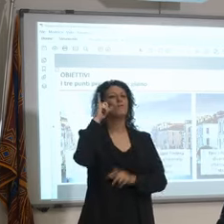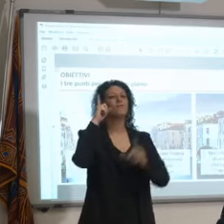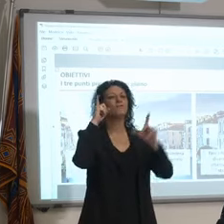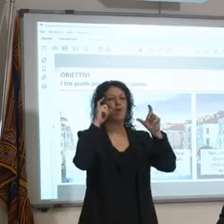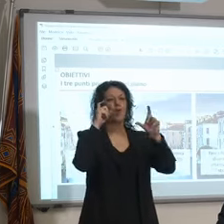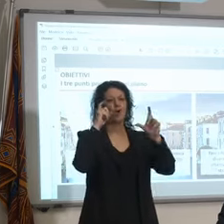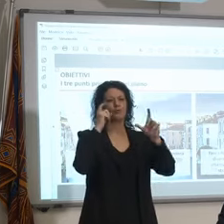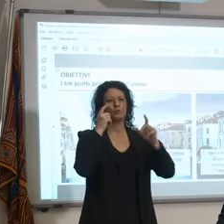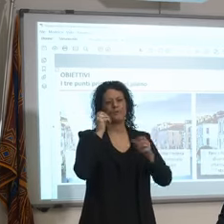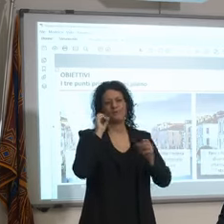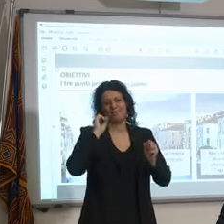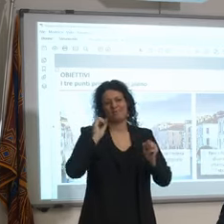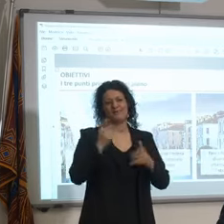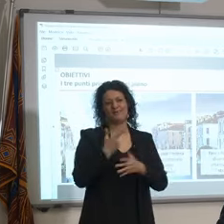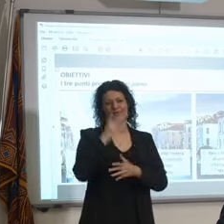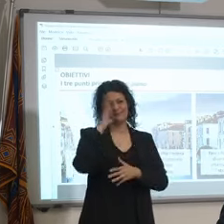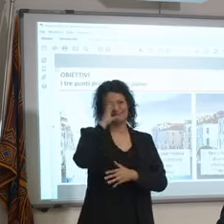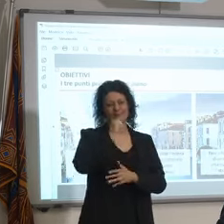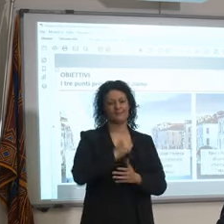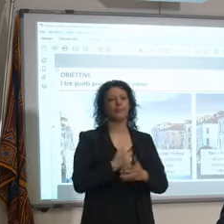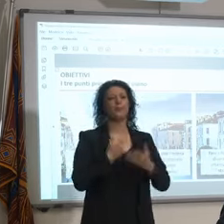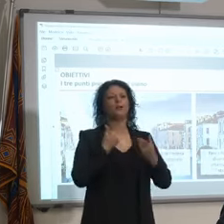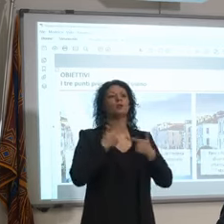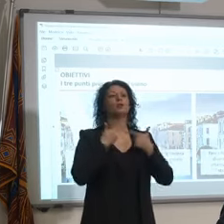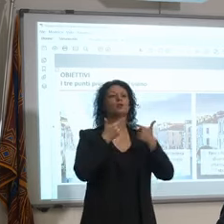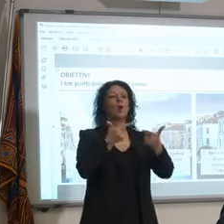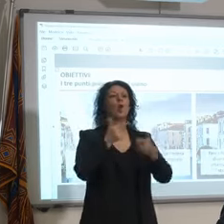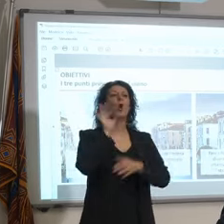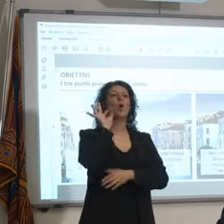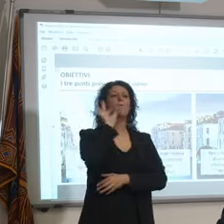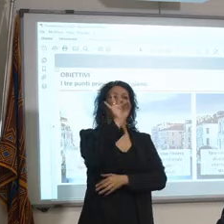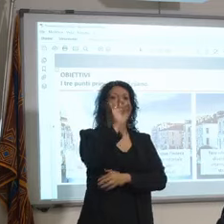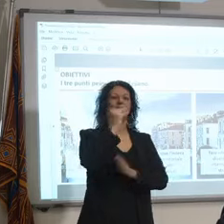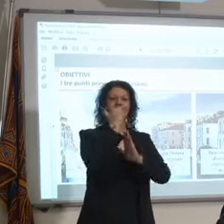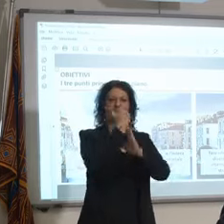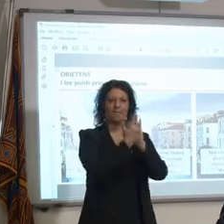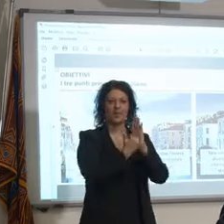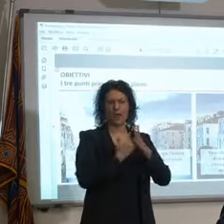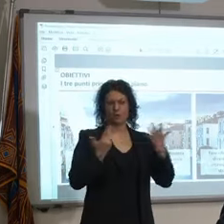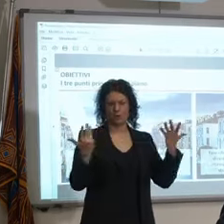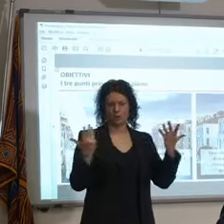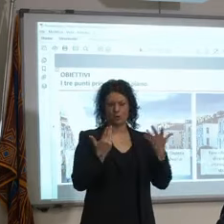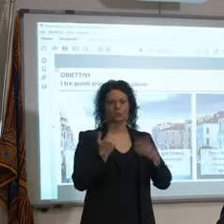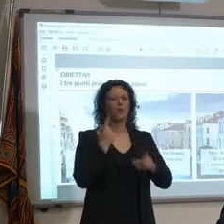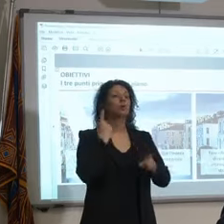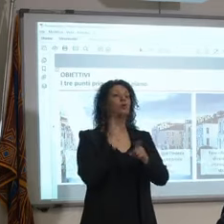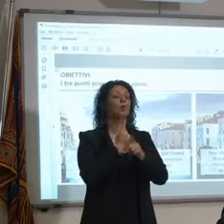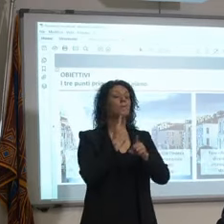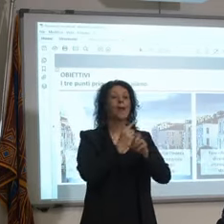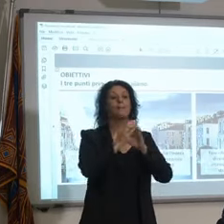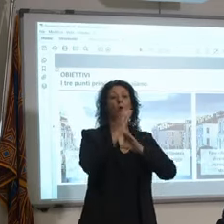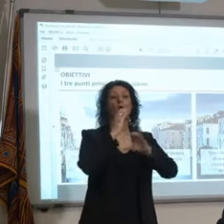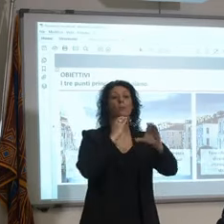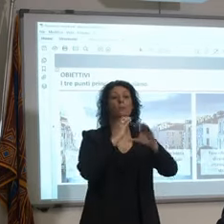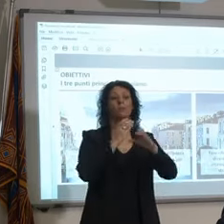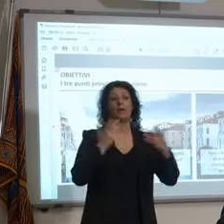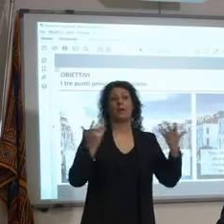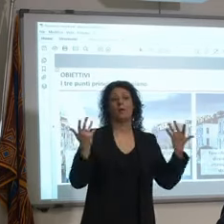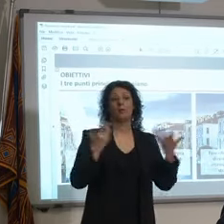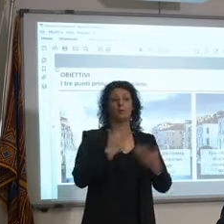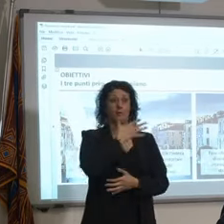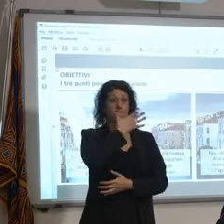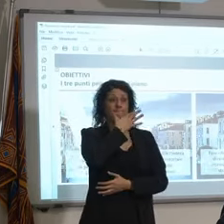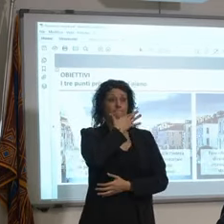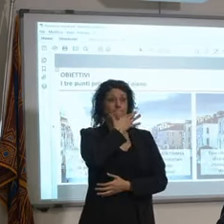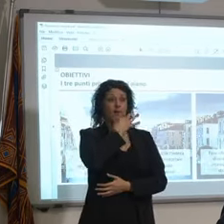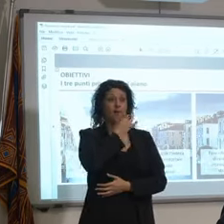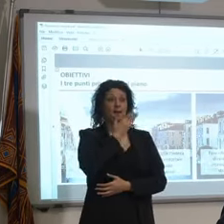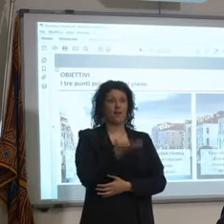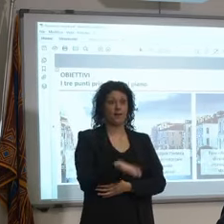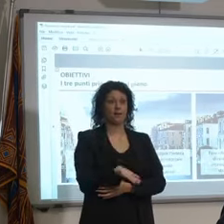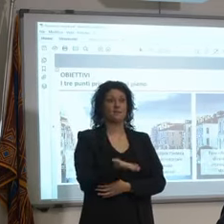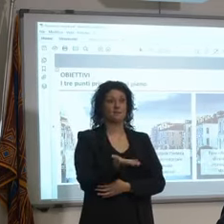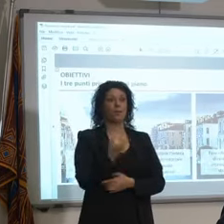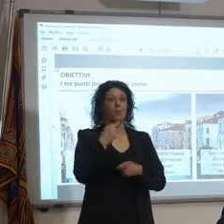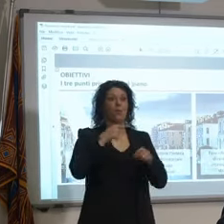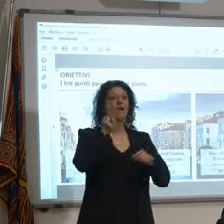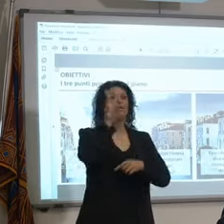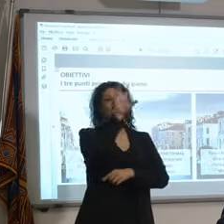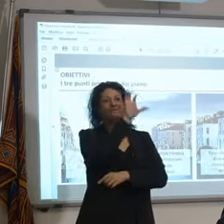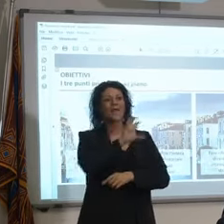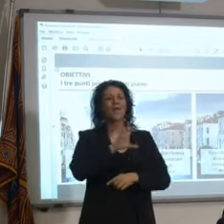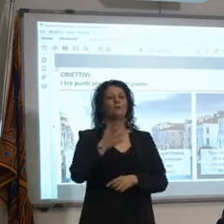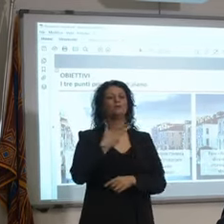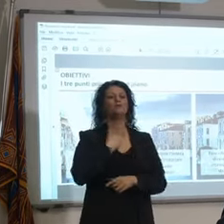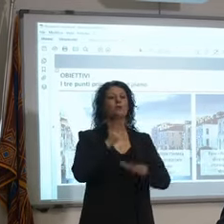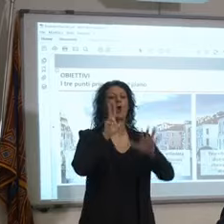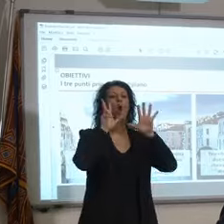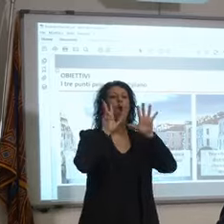gli obiettivi del piano ovviamente comunicare bellezza qua abbiamo 8 siti unesco in Veneto quindi comunicare bellezza